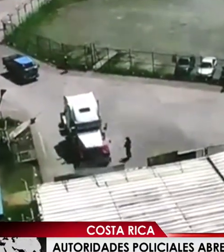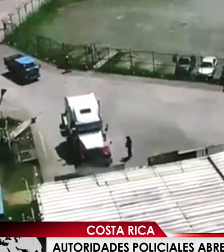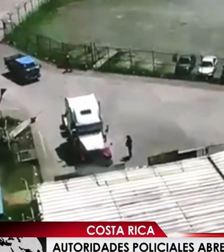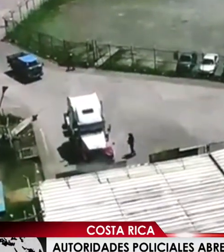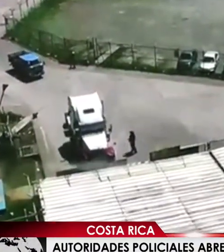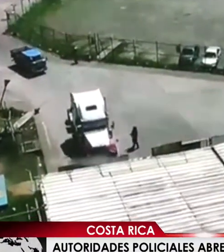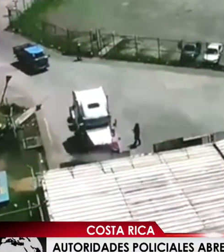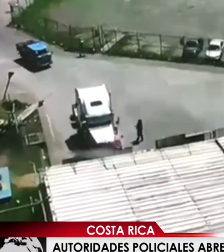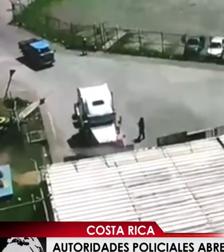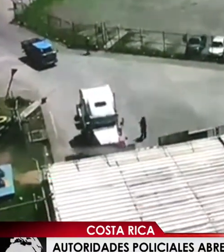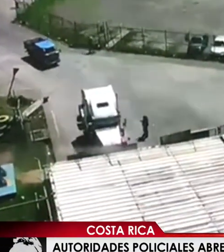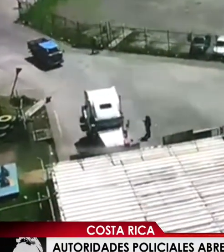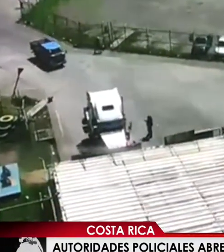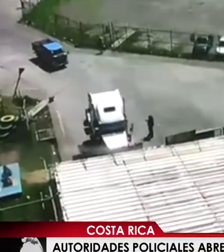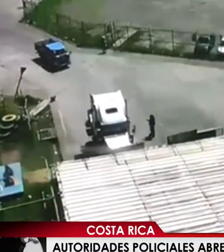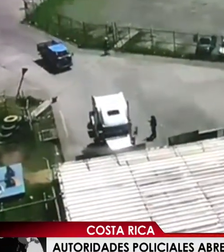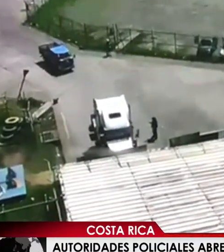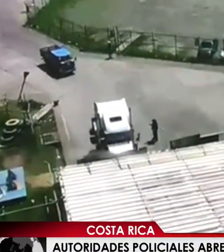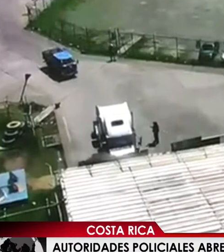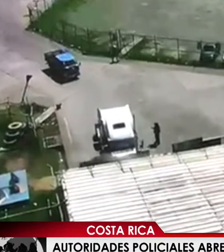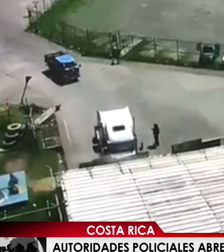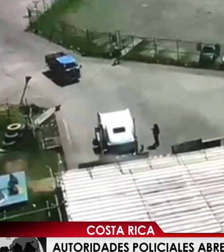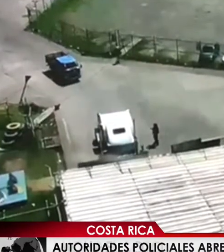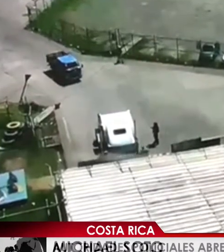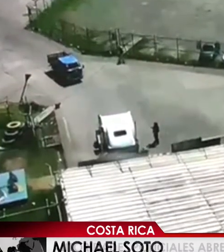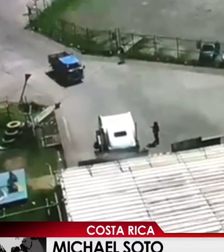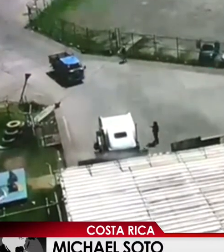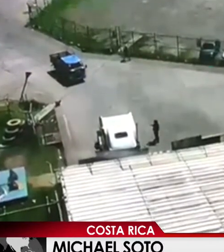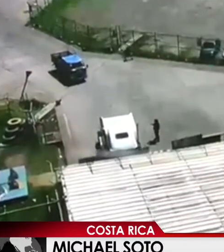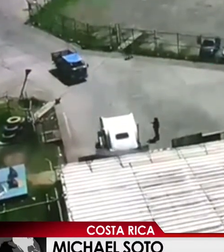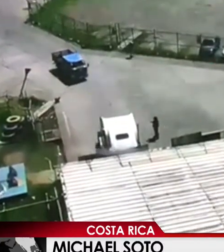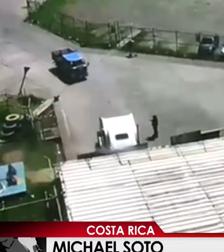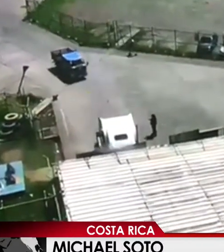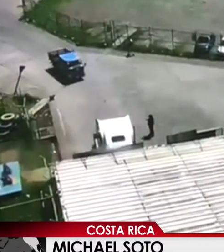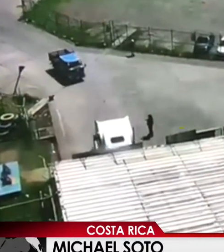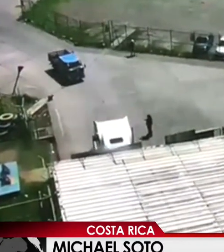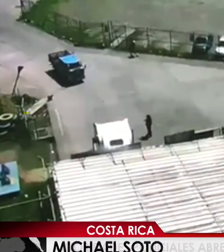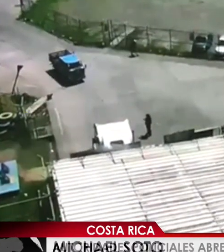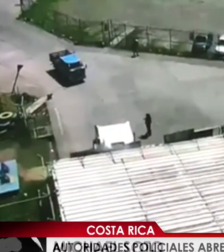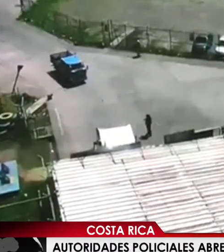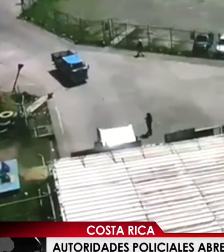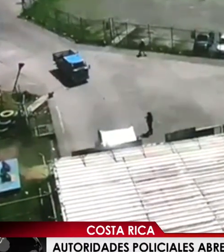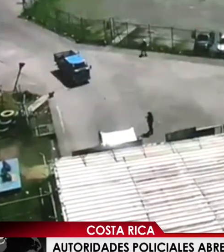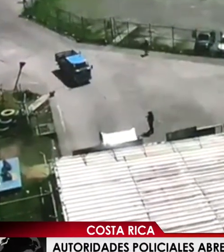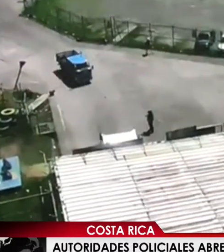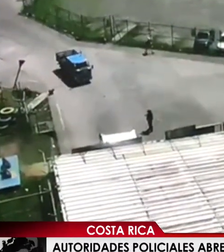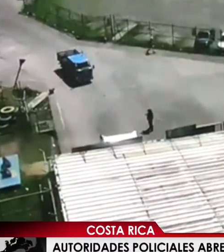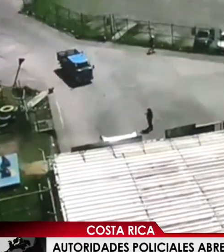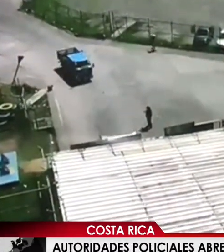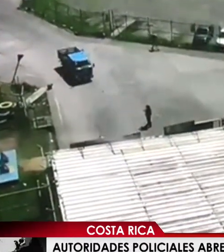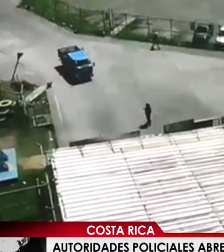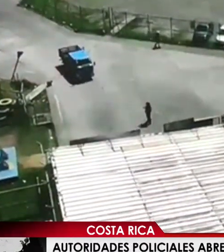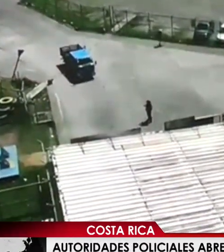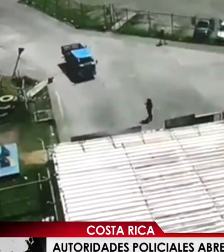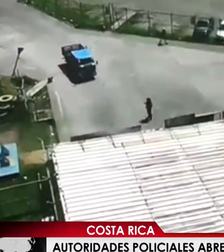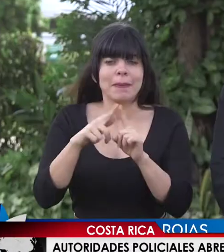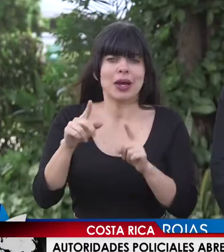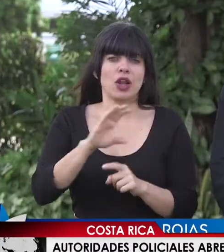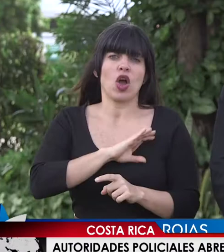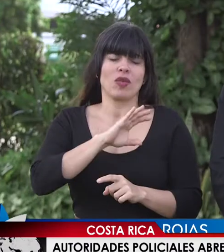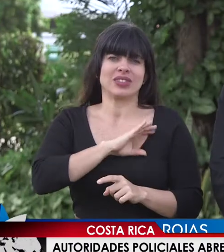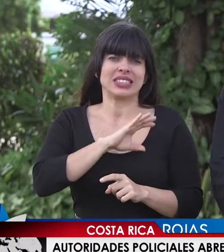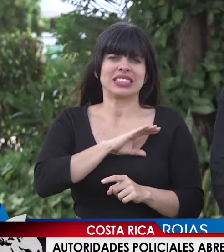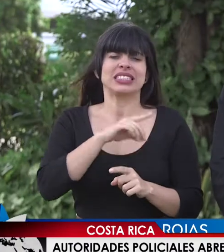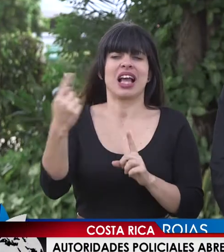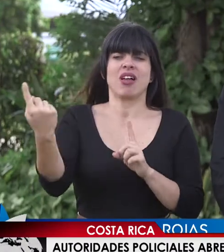para el país, para la entrada y salida de productos, ya fue habilitado. Tratamos de hacerlo pacíficamente, sin embargo, nuestros oficiales